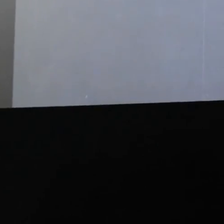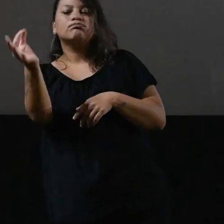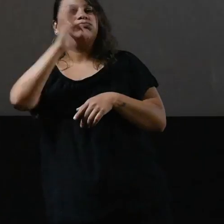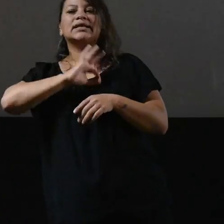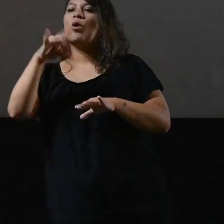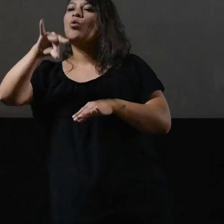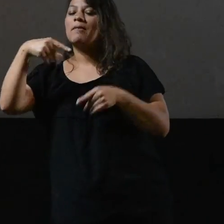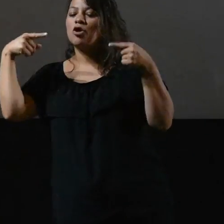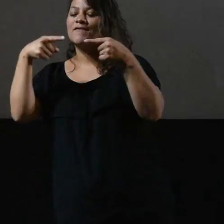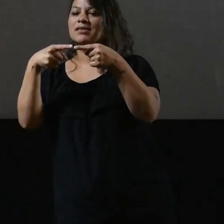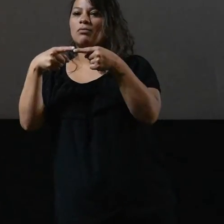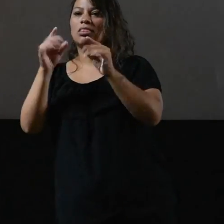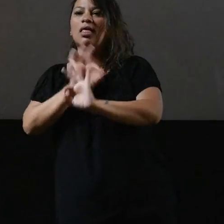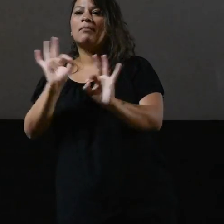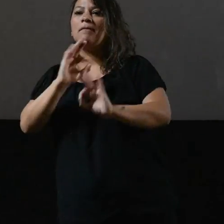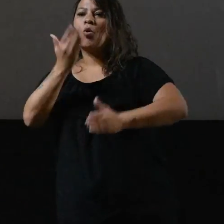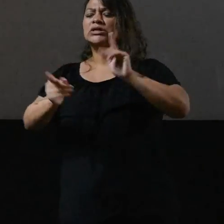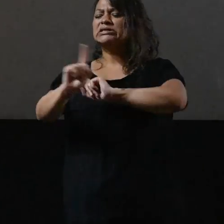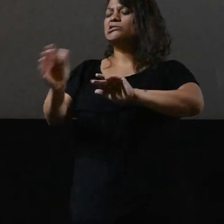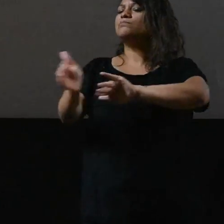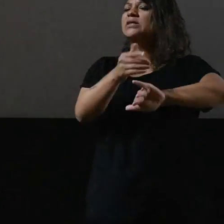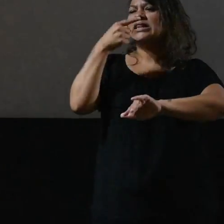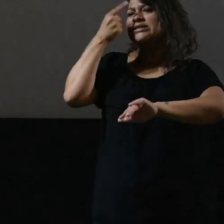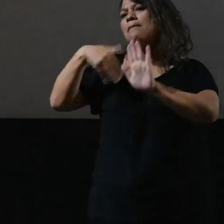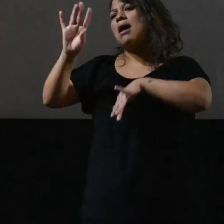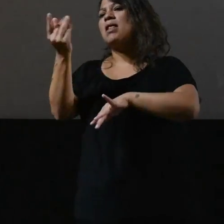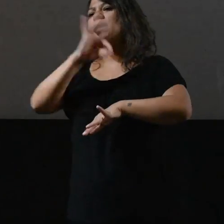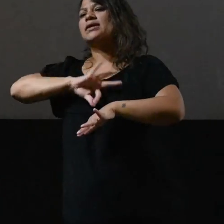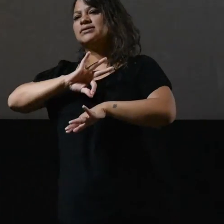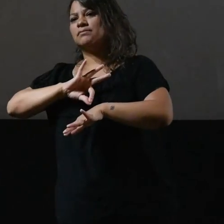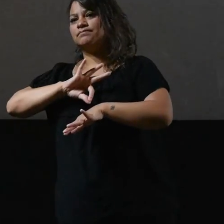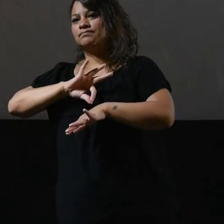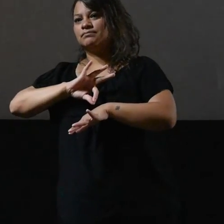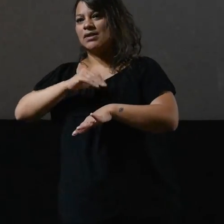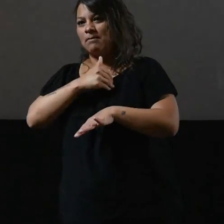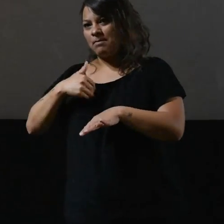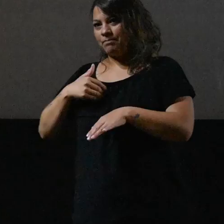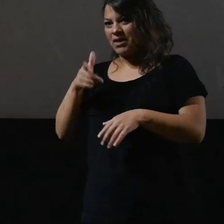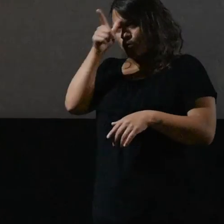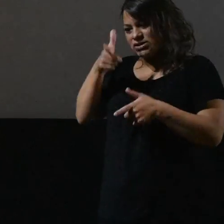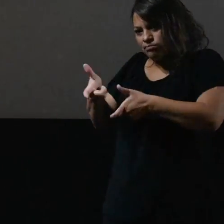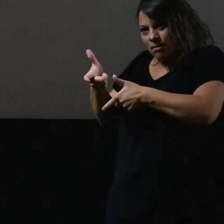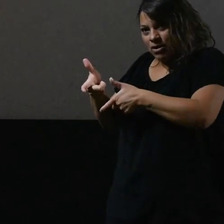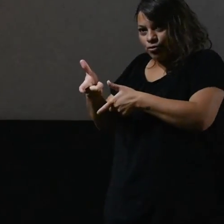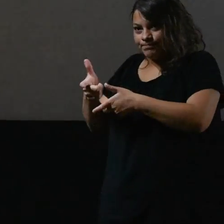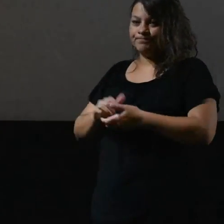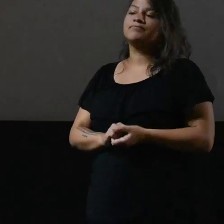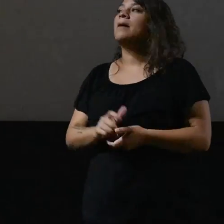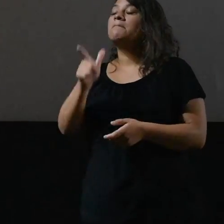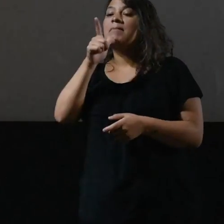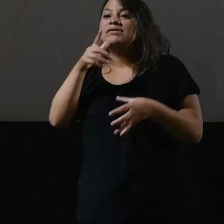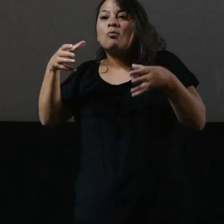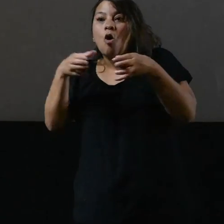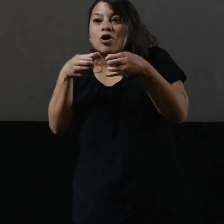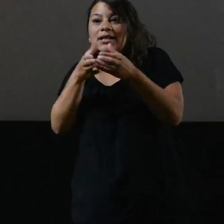corazón. Por eso creo que estamos entre una nueva oportunidad. Y me parece que como organismo tenemos que buscar,